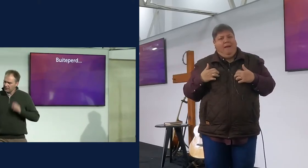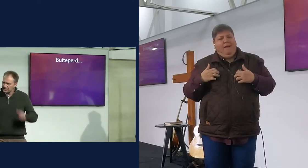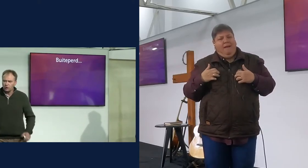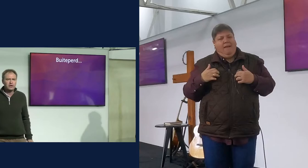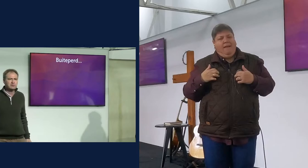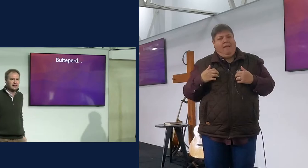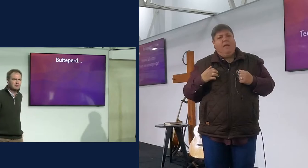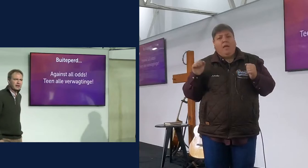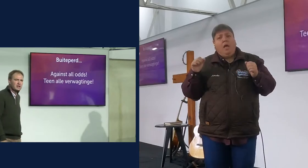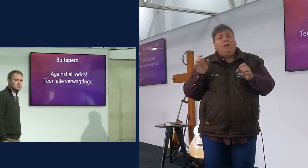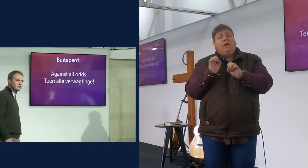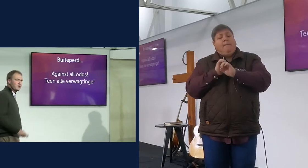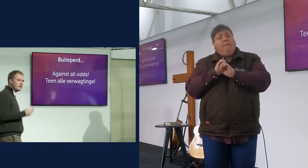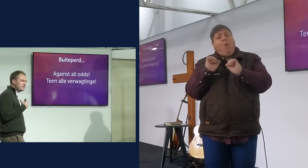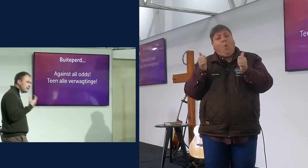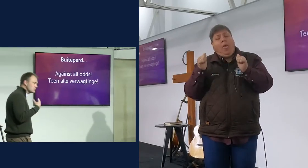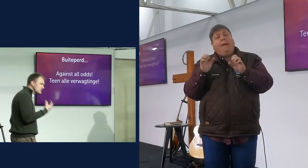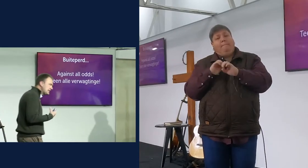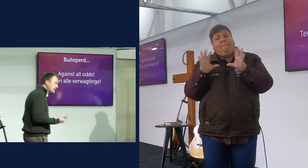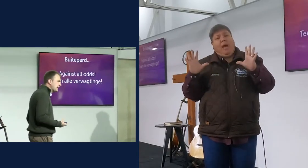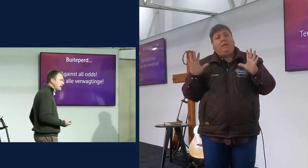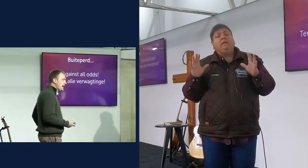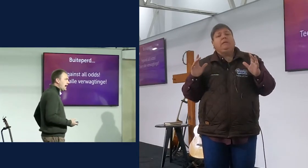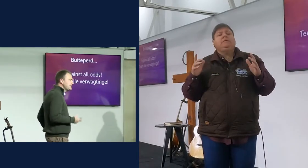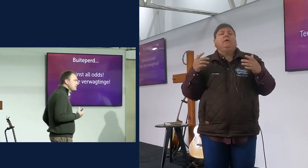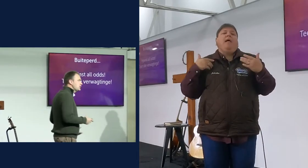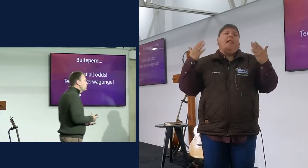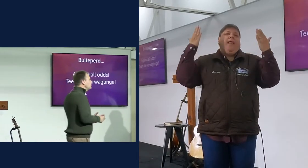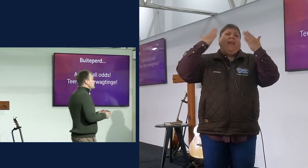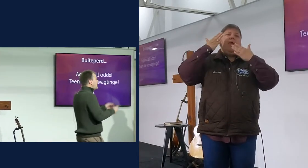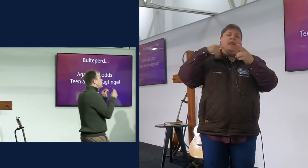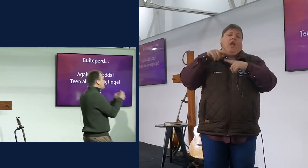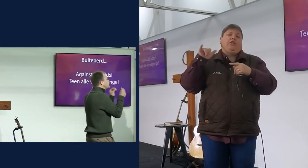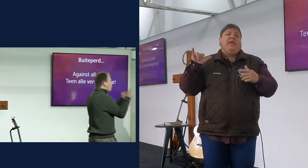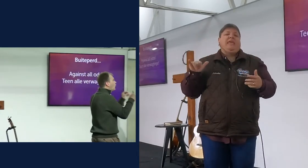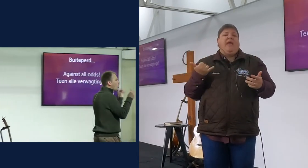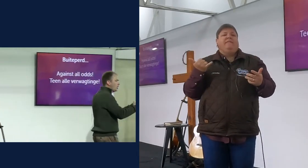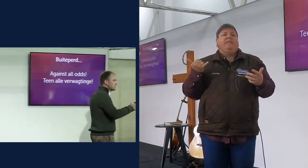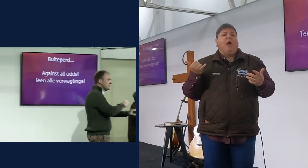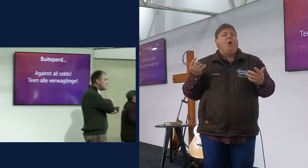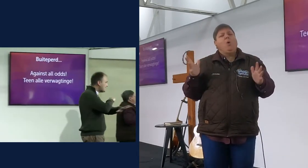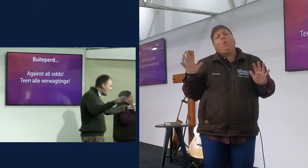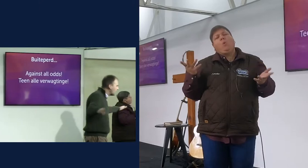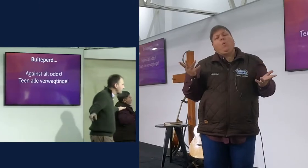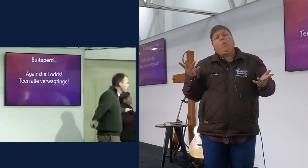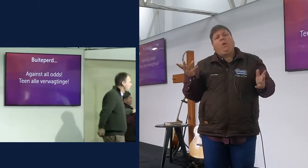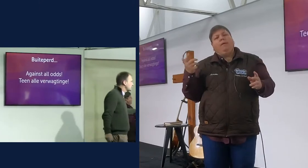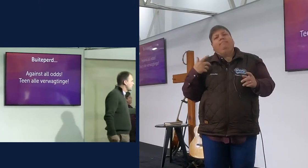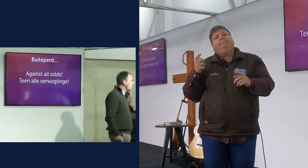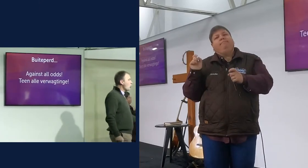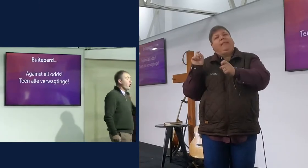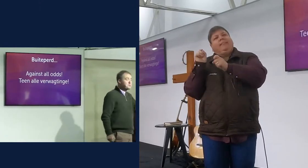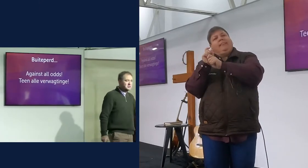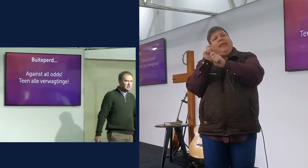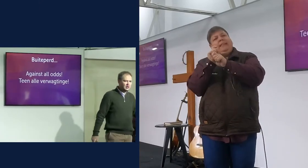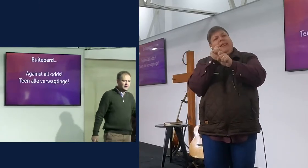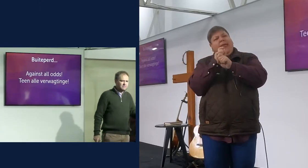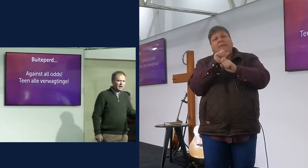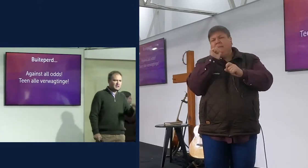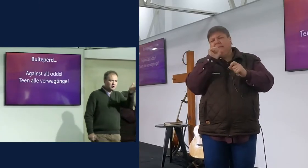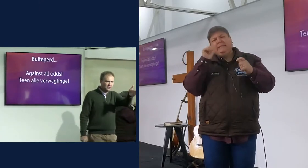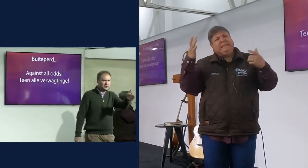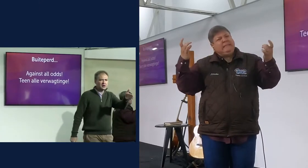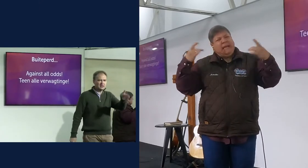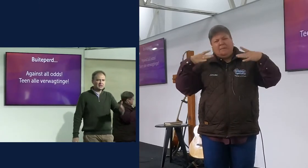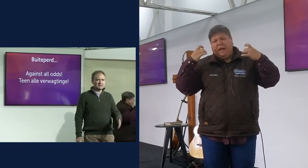nie maar dit is een goeie beginpunt so wat kan ons leer uit jy heeft hoe kan ons against all odds tegen alle verwachtinge opstaan